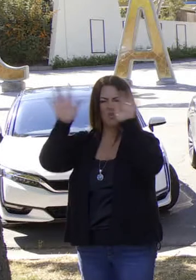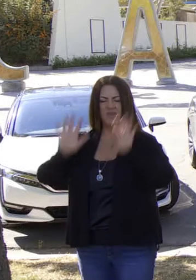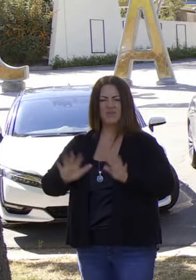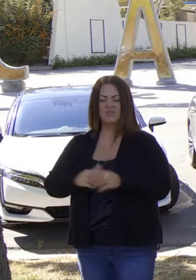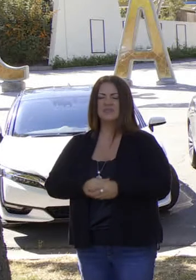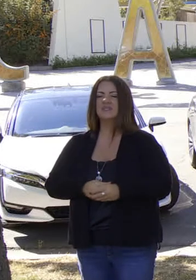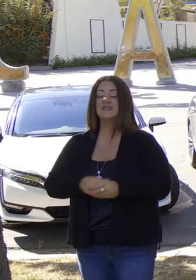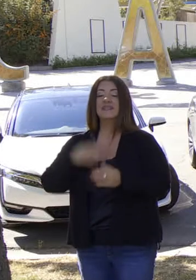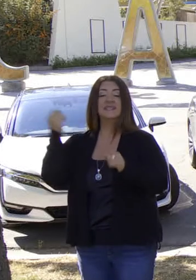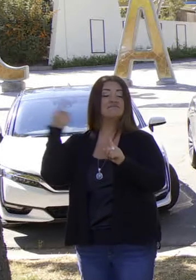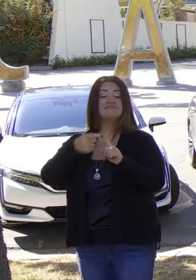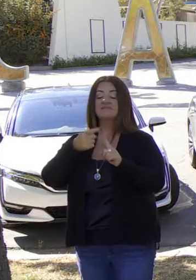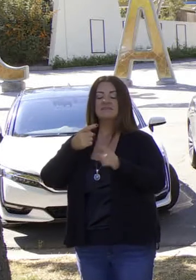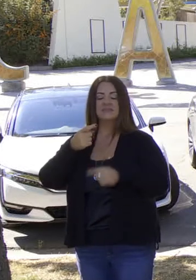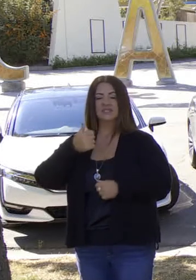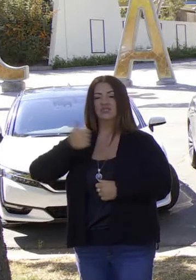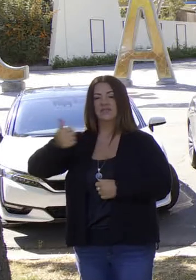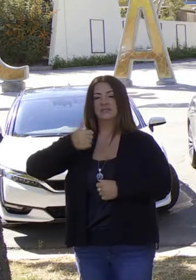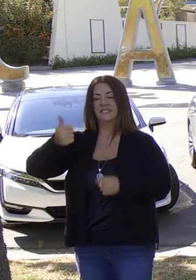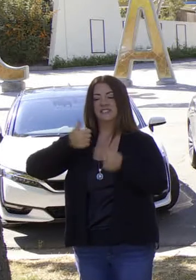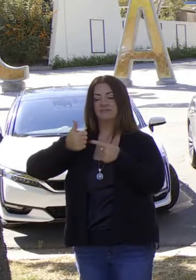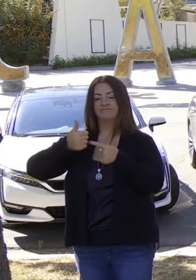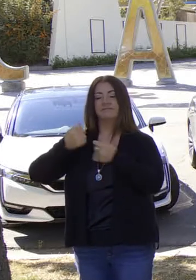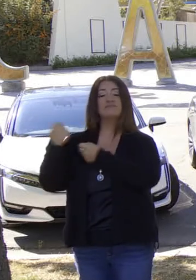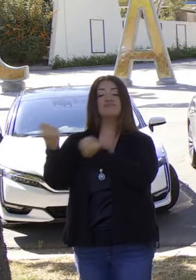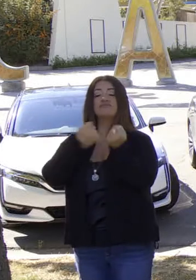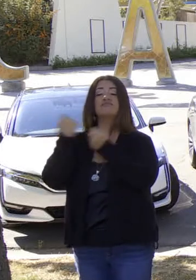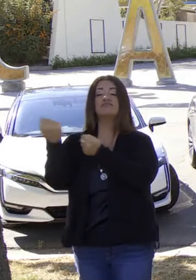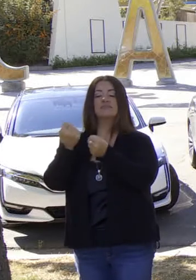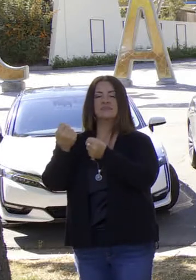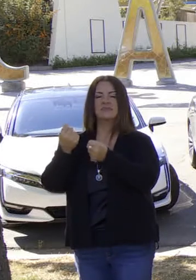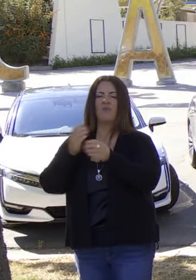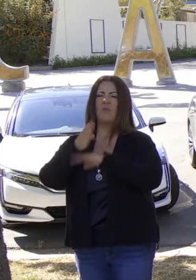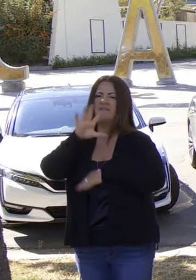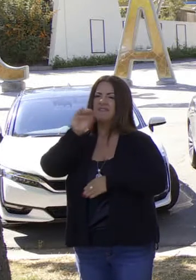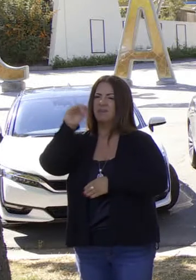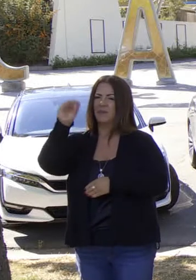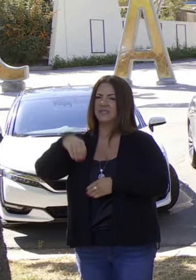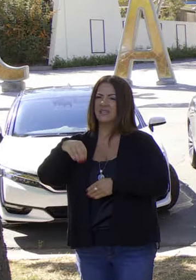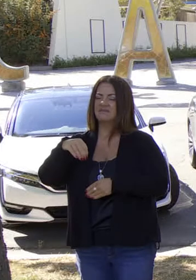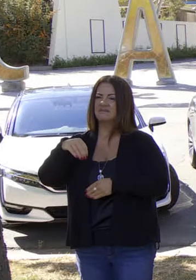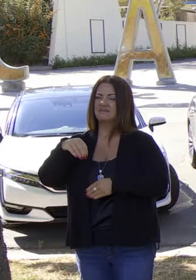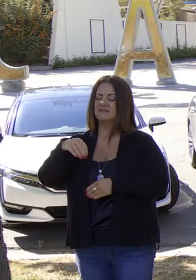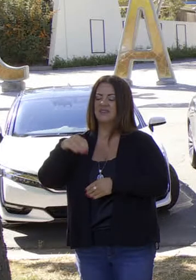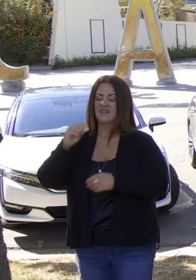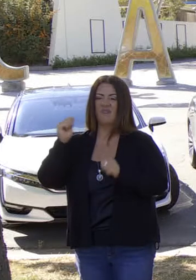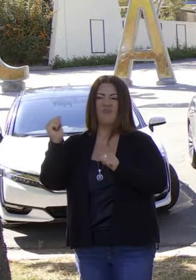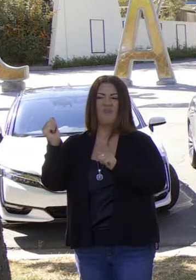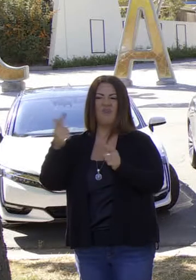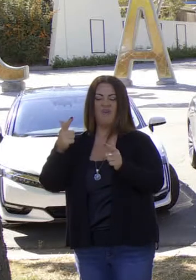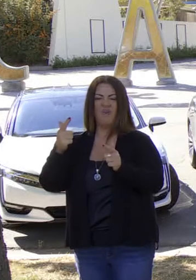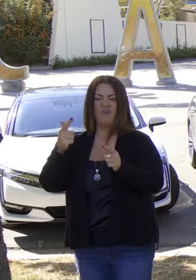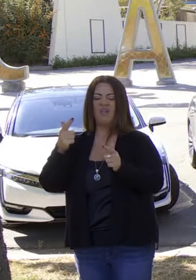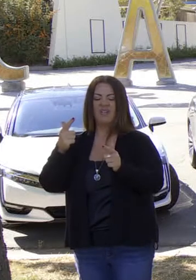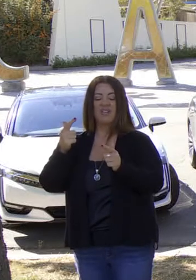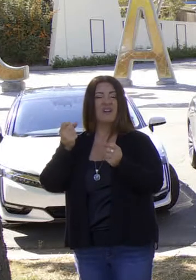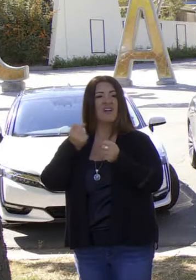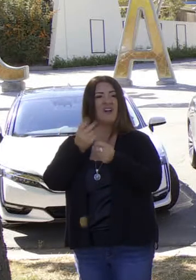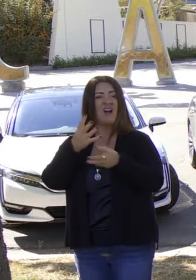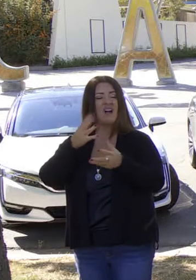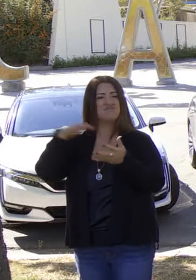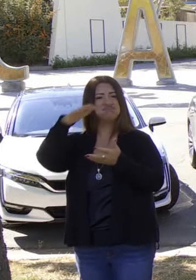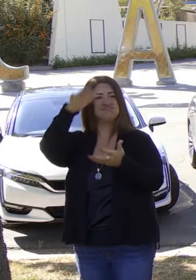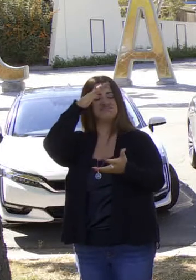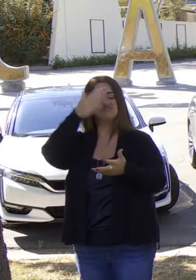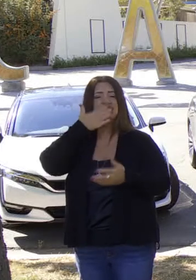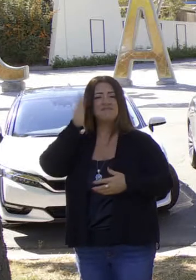en el área de transporte. En transporte en California representa más de 50 por ciento de las emisiones,